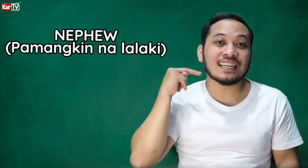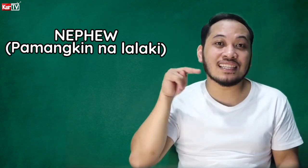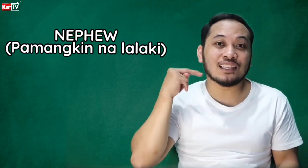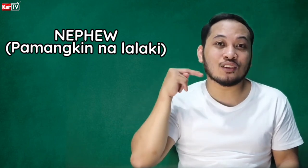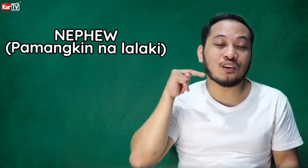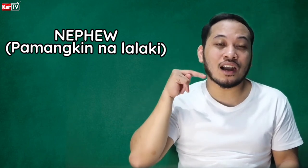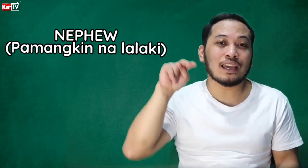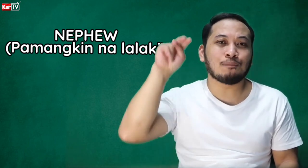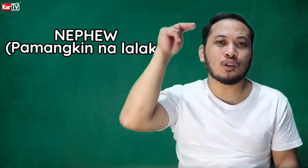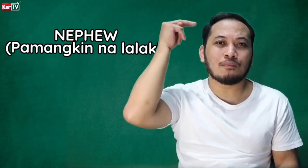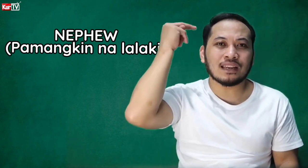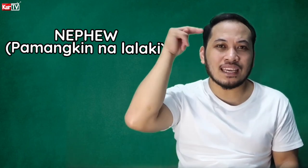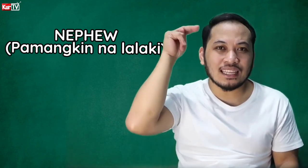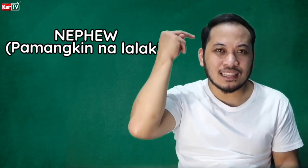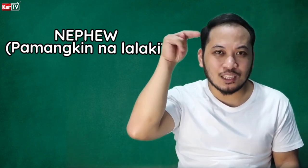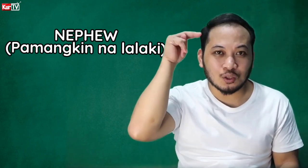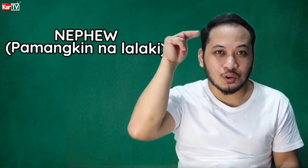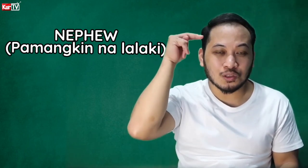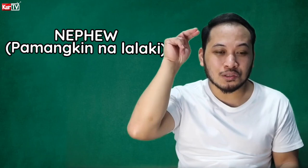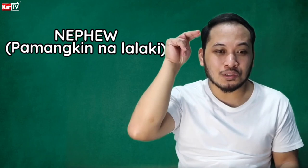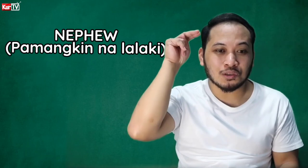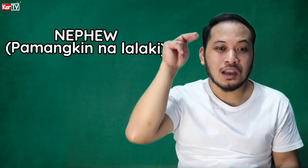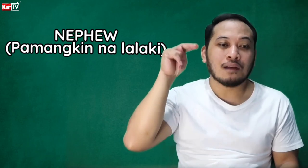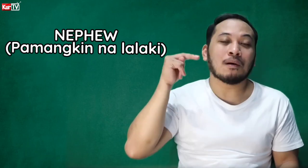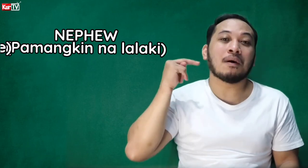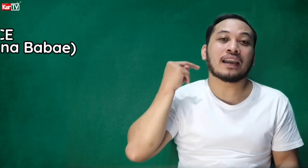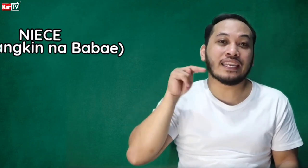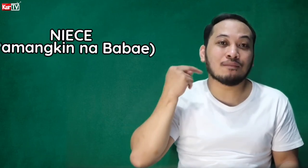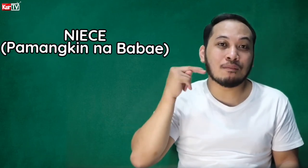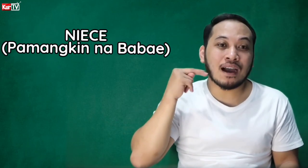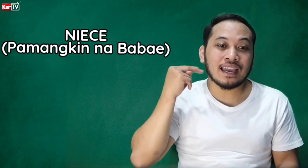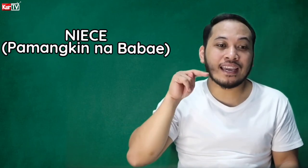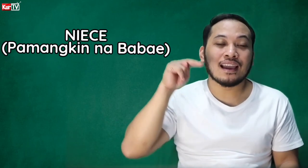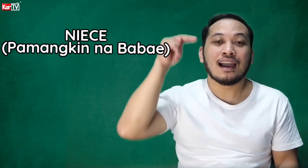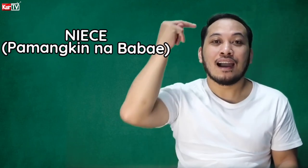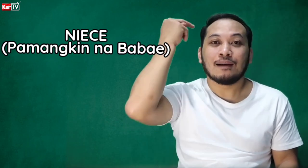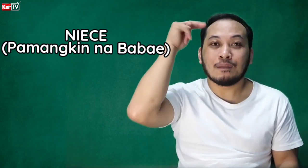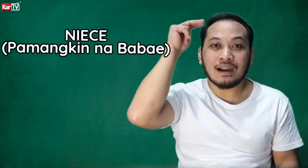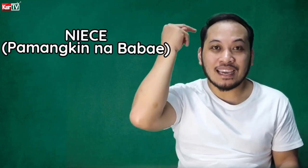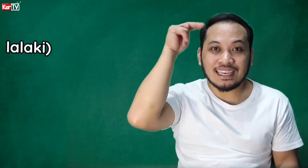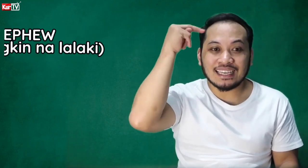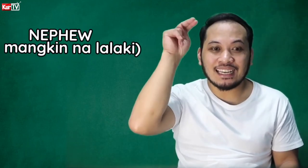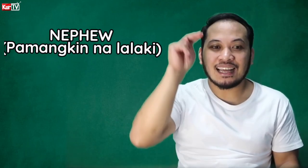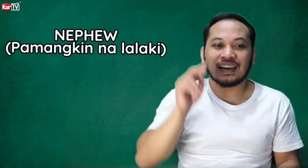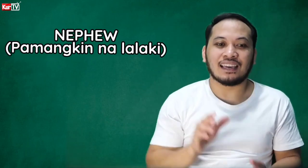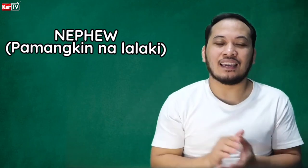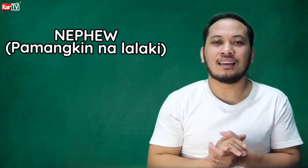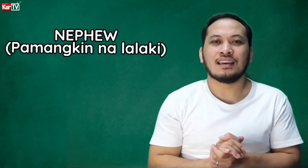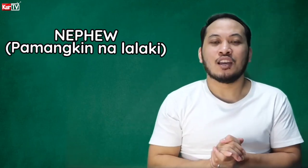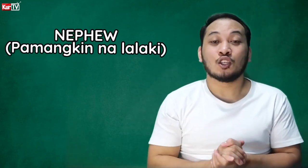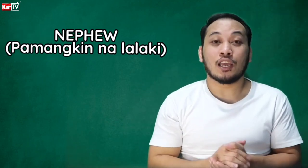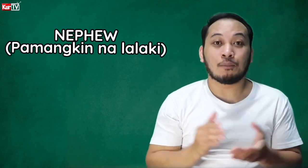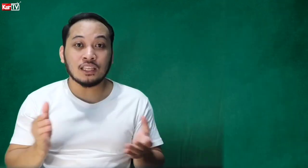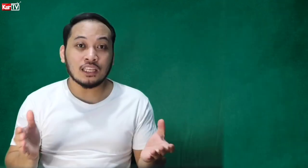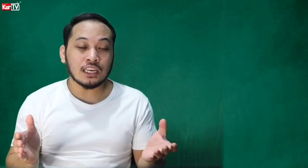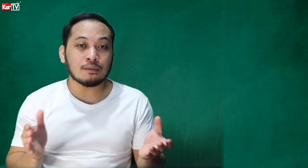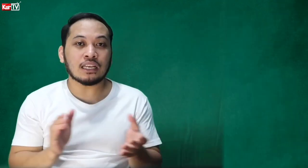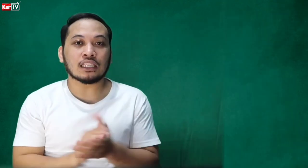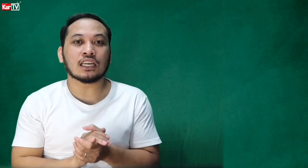nandito. Ang nephew naman ay nandito. So, pamangkin na babae. Pamangkin na lalaki. Siyempre, hindi li naman natin